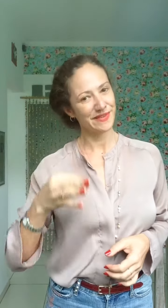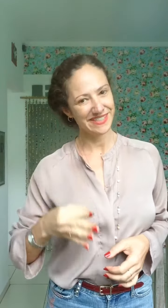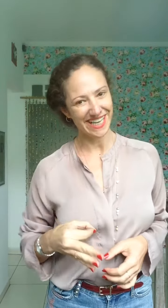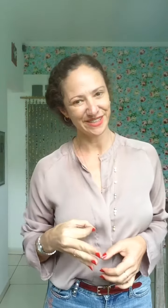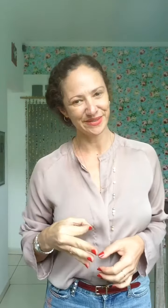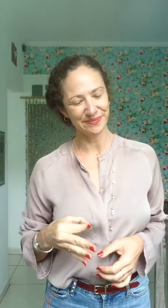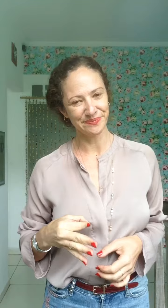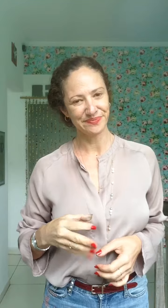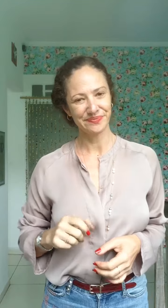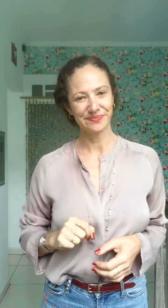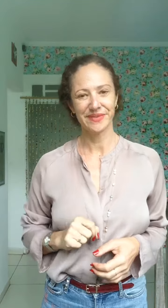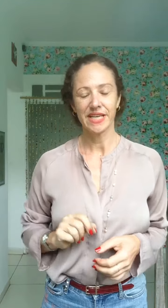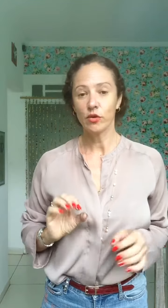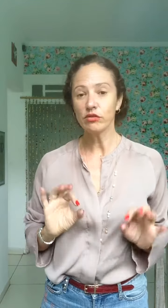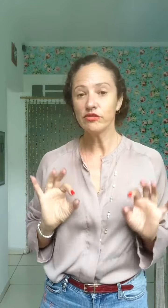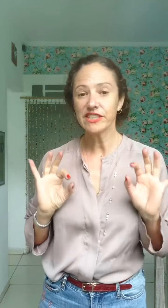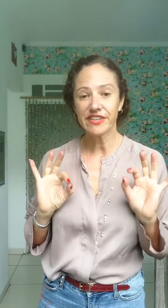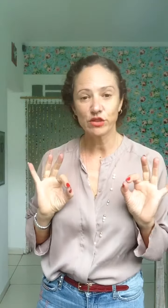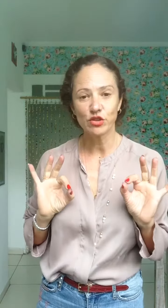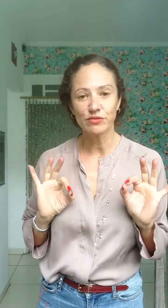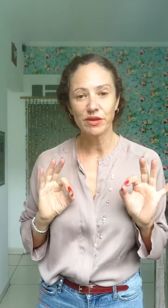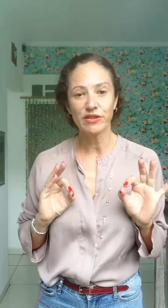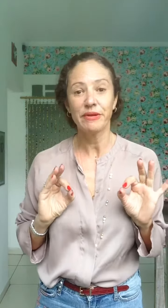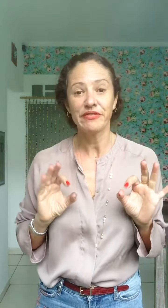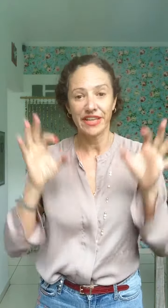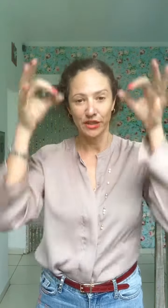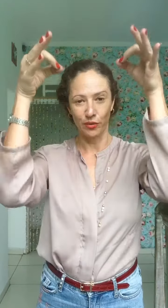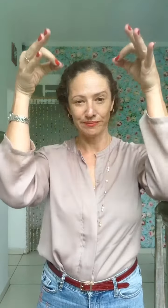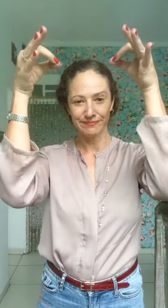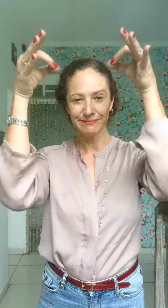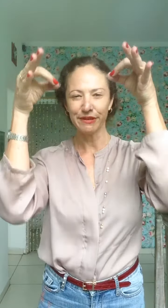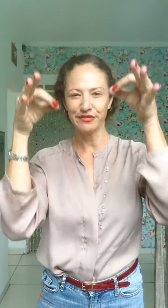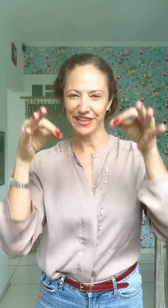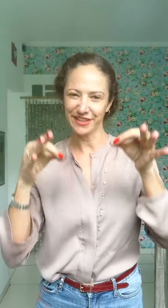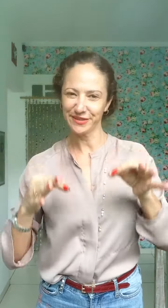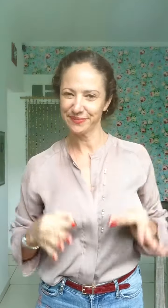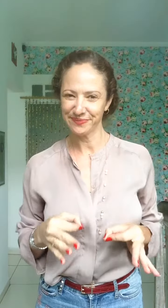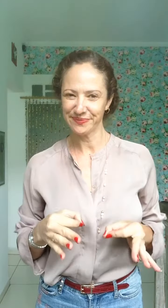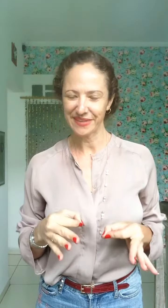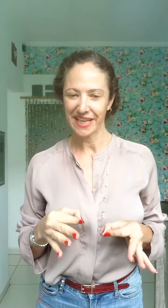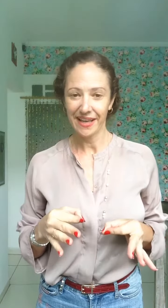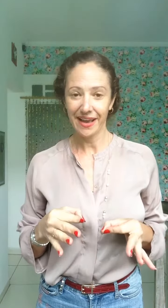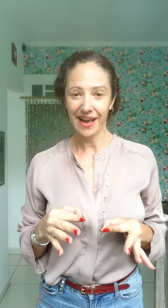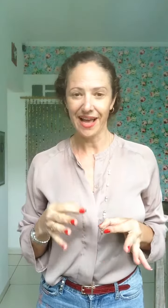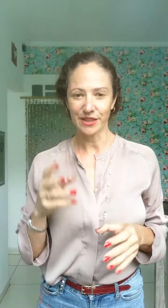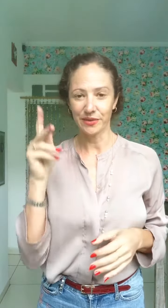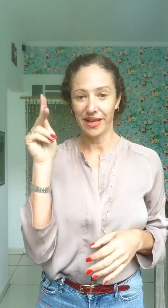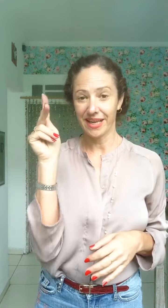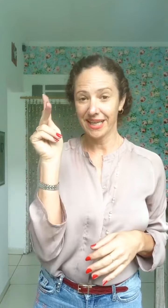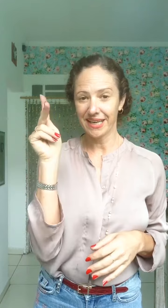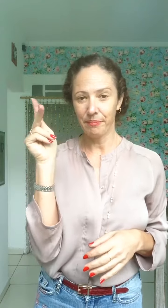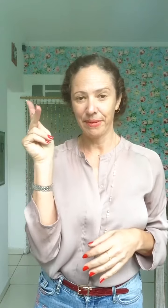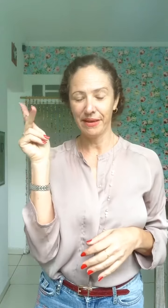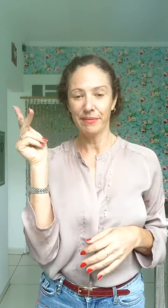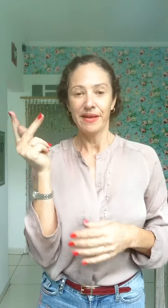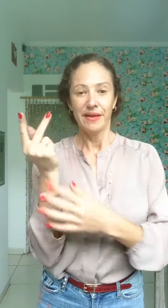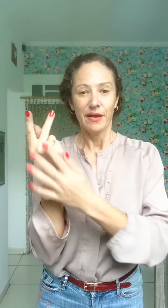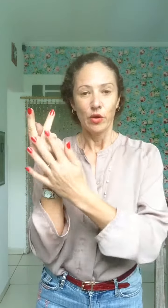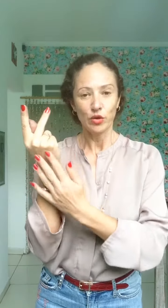Certo. Quando você faz com as duas mãos, é perfeito. Perfeito. Errado. É a letra P, o